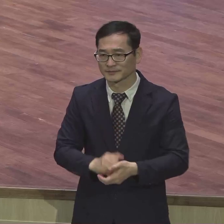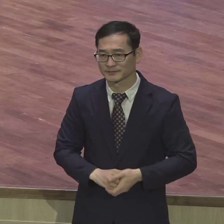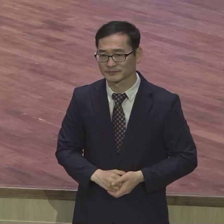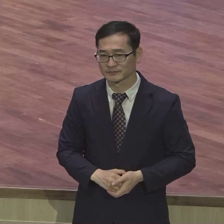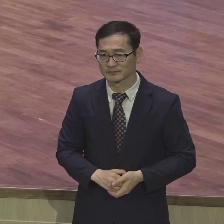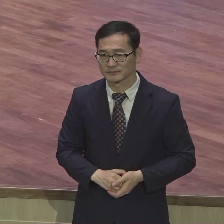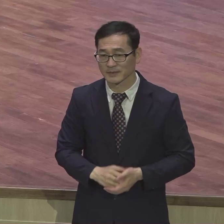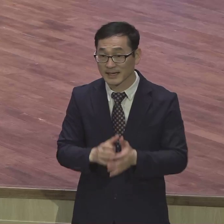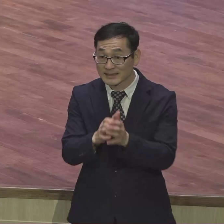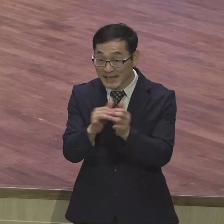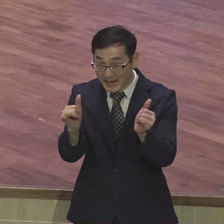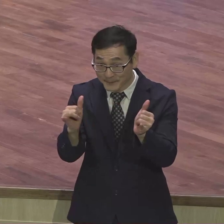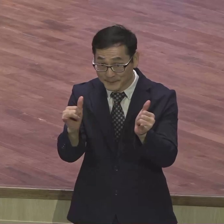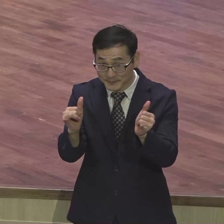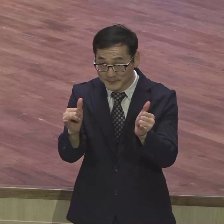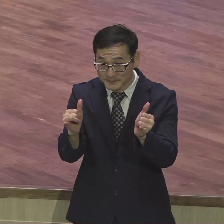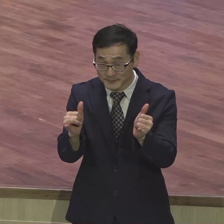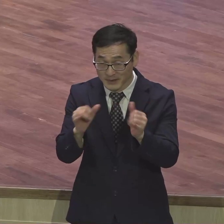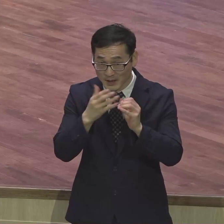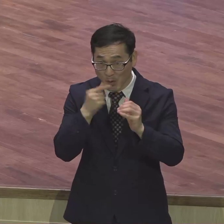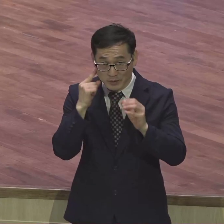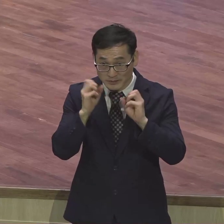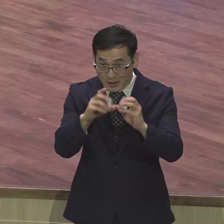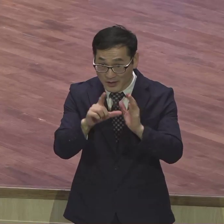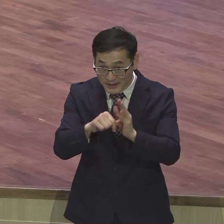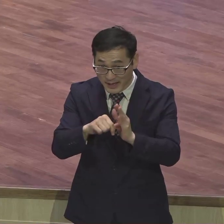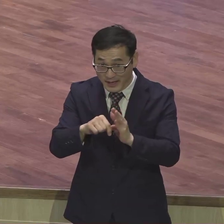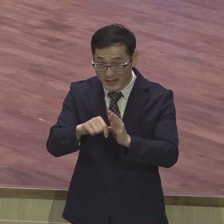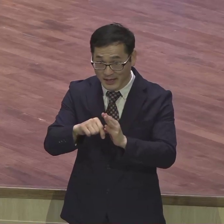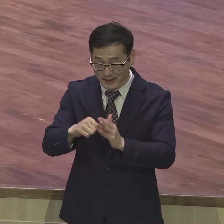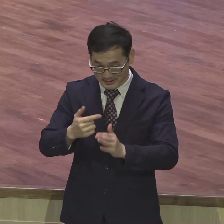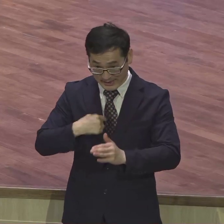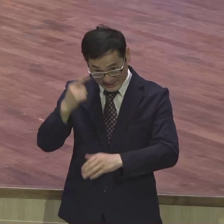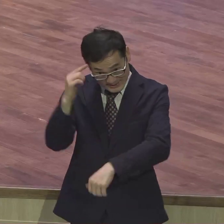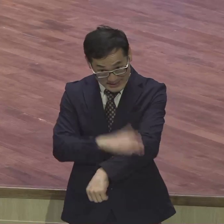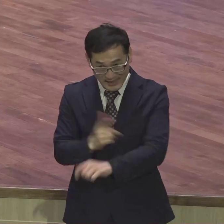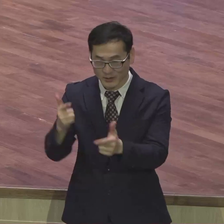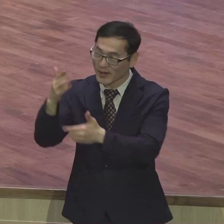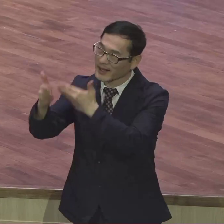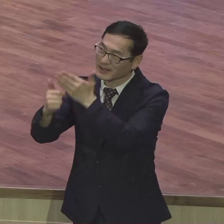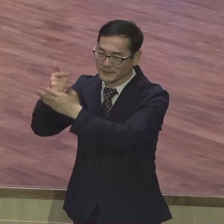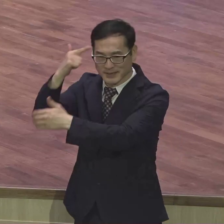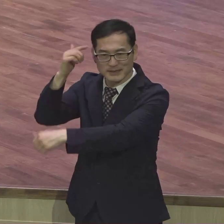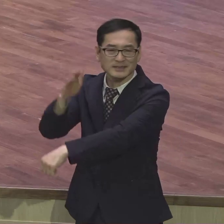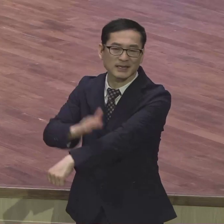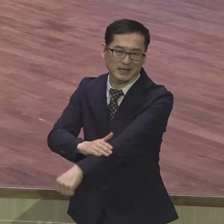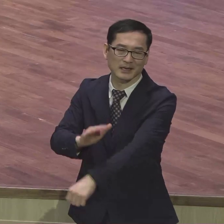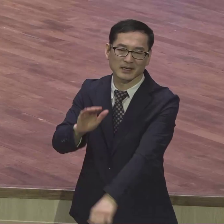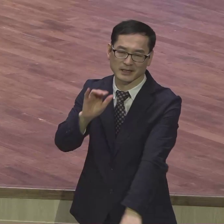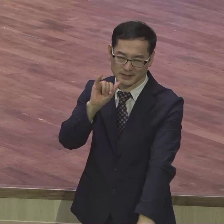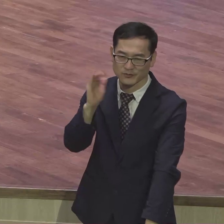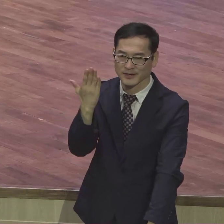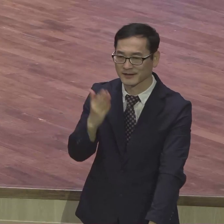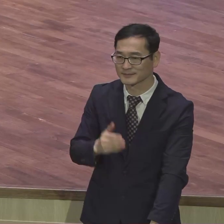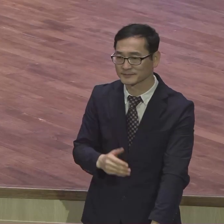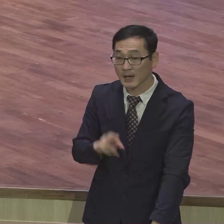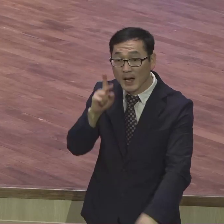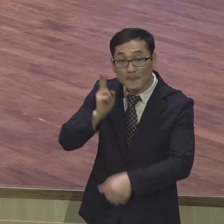다만 하나님의 능력에 있게 하려 하였노라 사도 바올도 사실 우리처럼